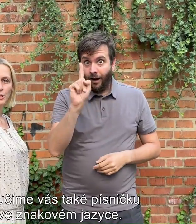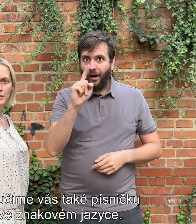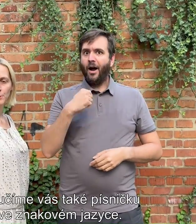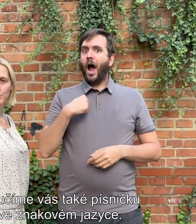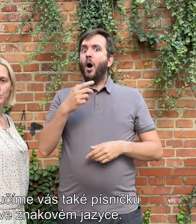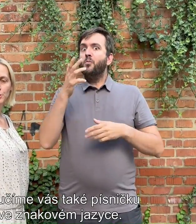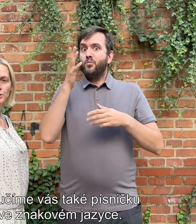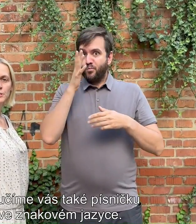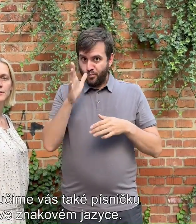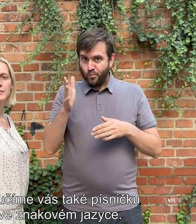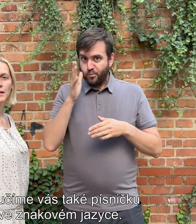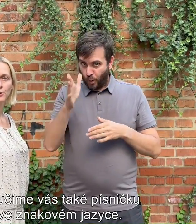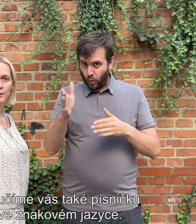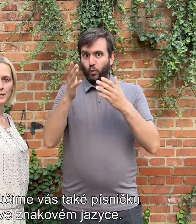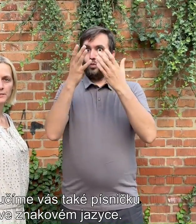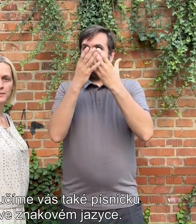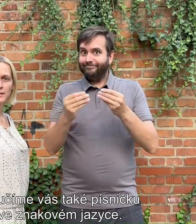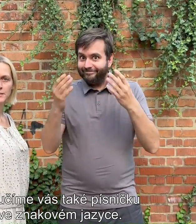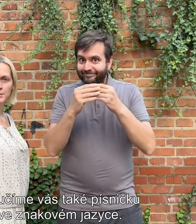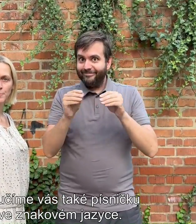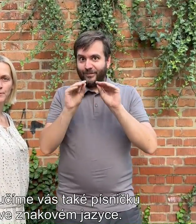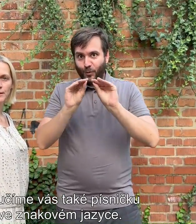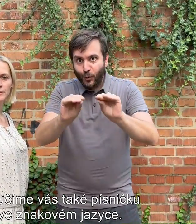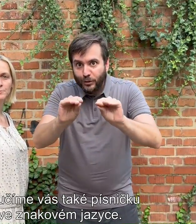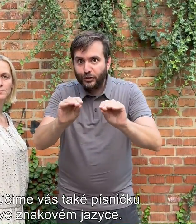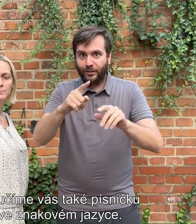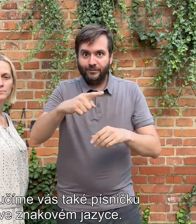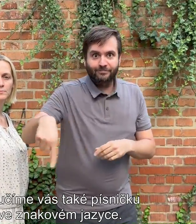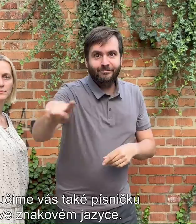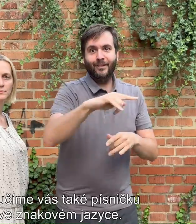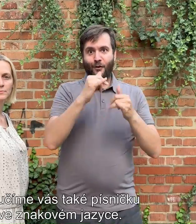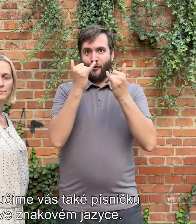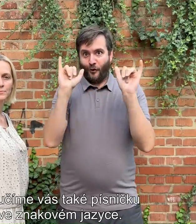Budete mít možnost si ve znakovém jazyce i zaspívat.